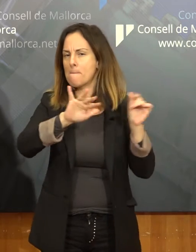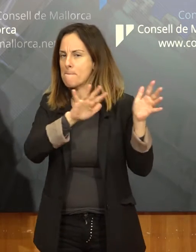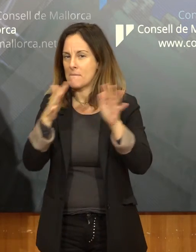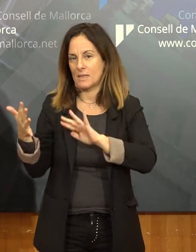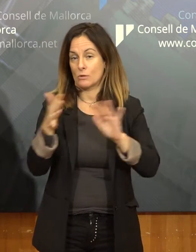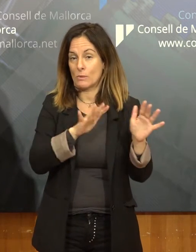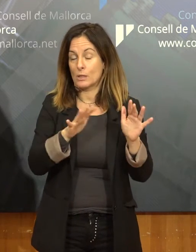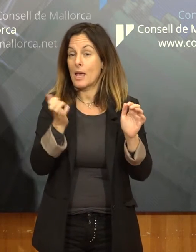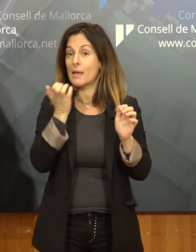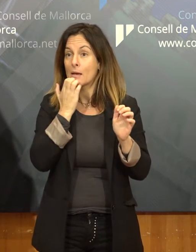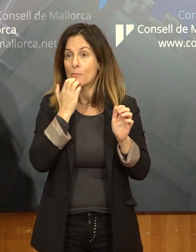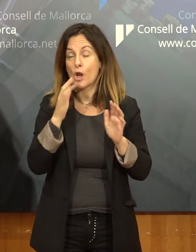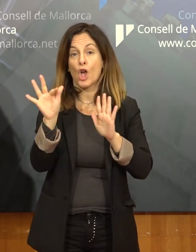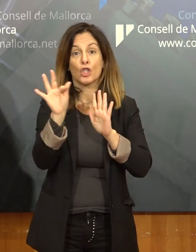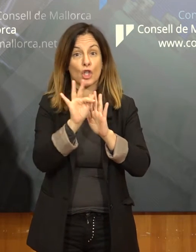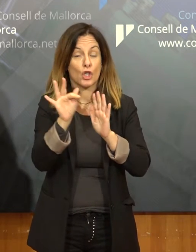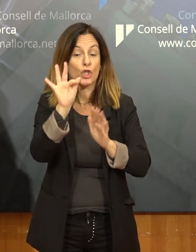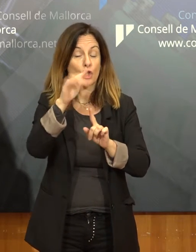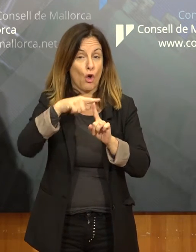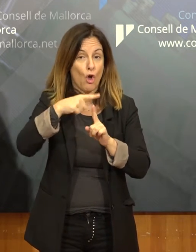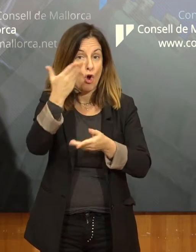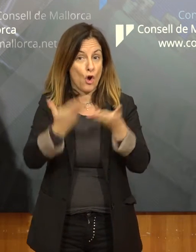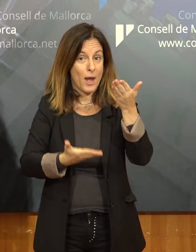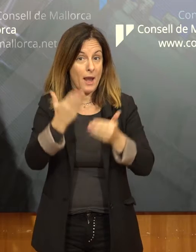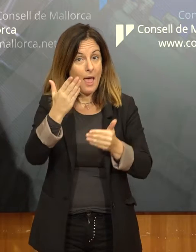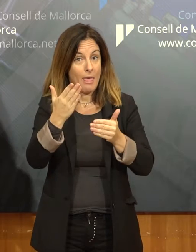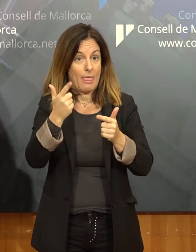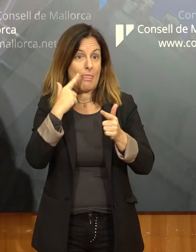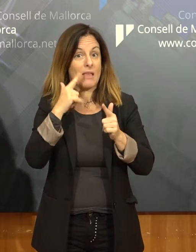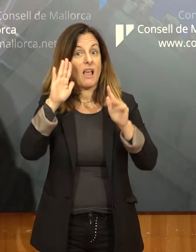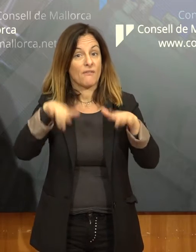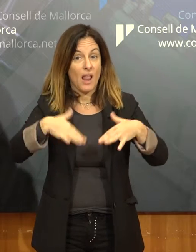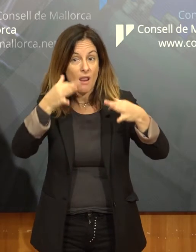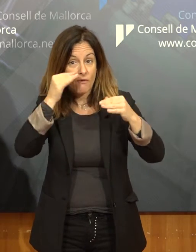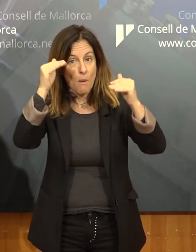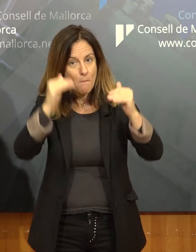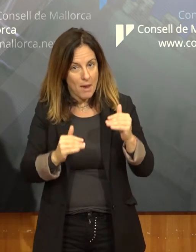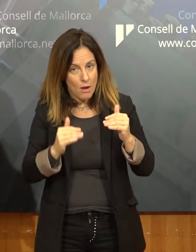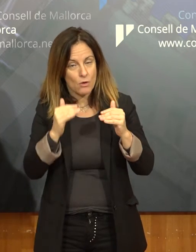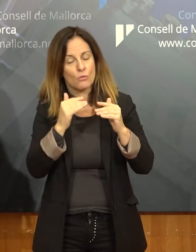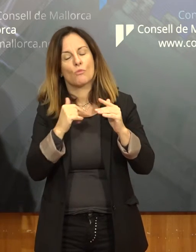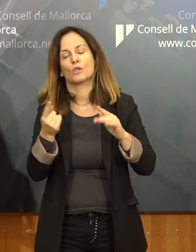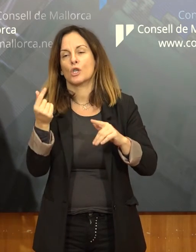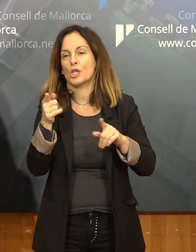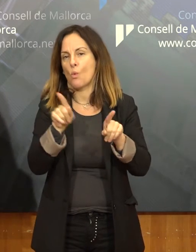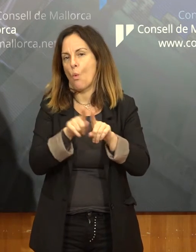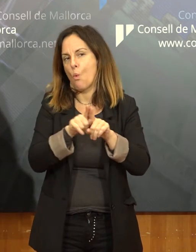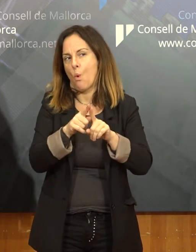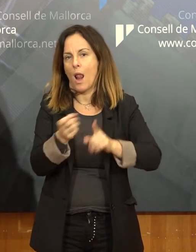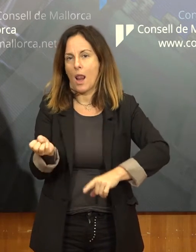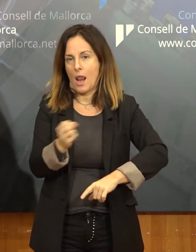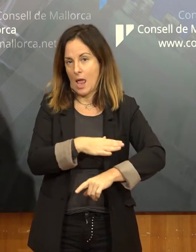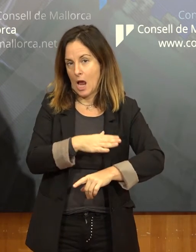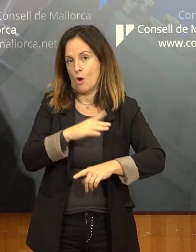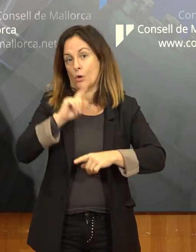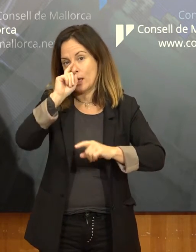generen un superàvit en la revisió anterior i és un ingrés per la previsió següent. Per altra banda,